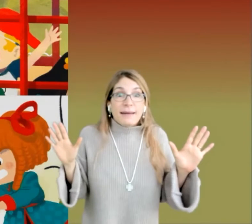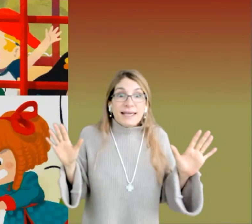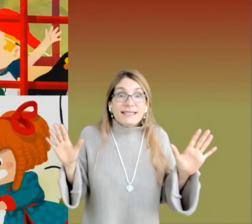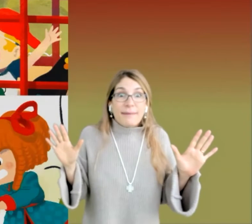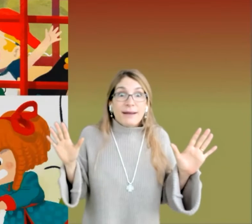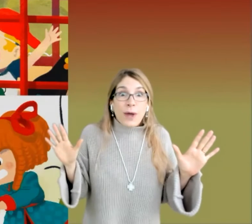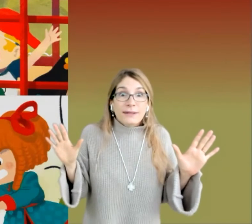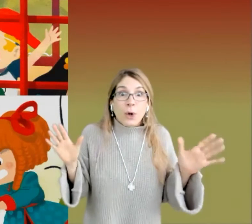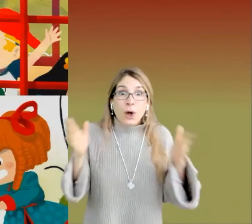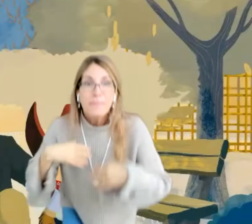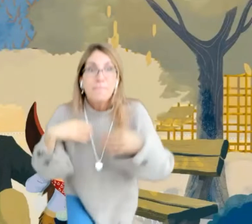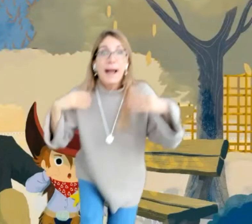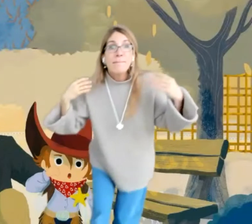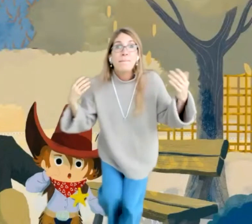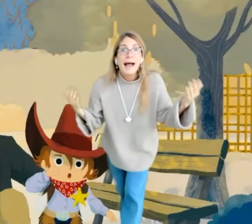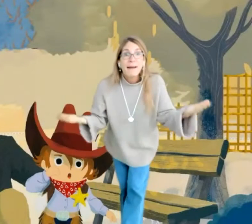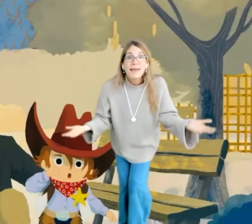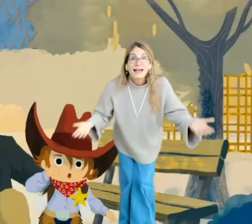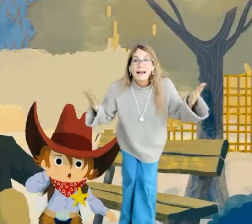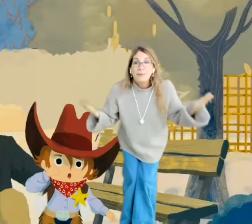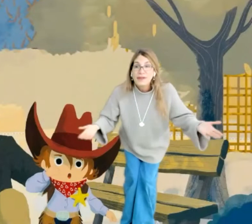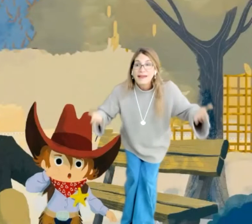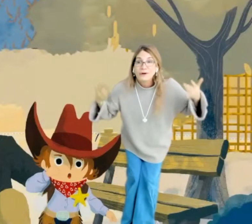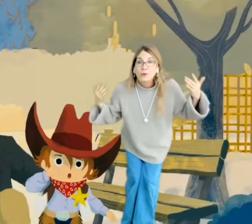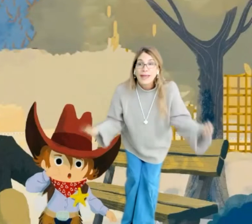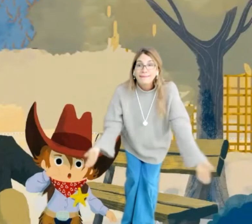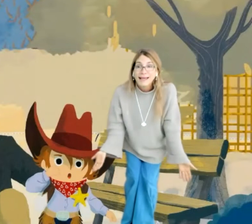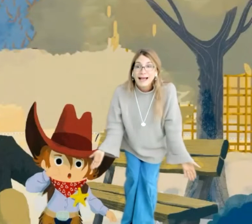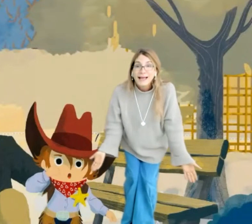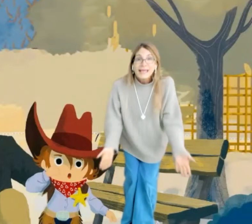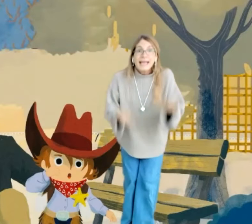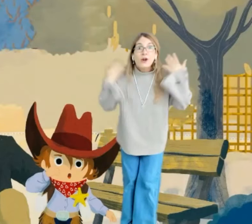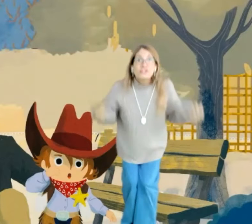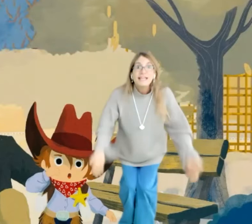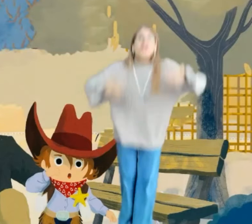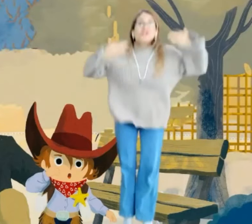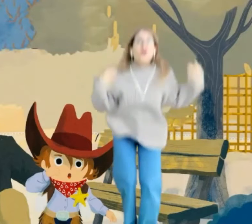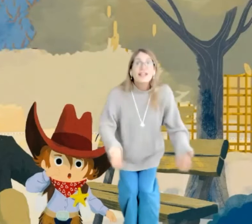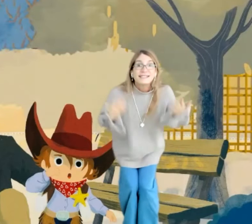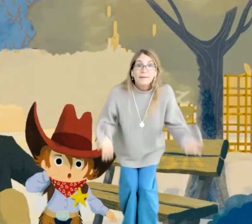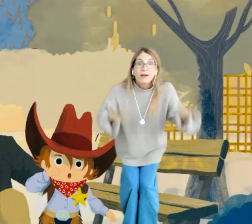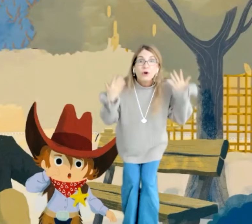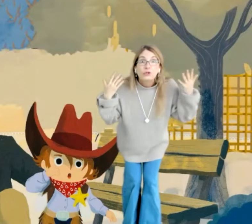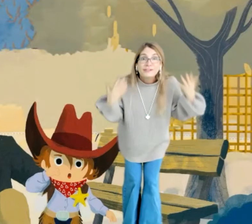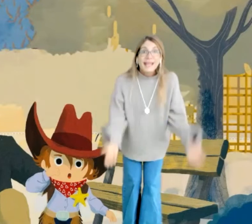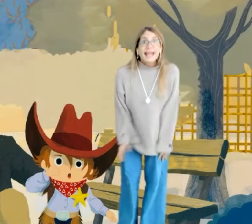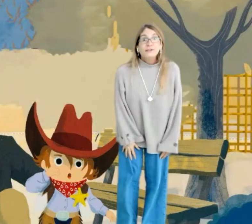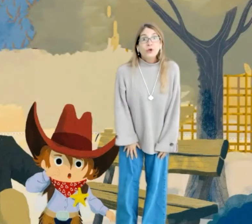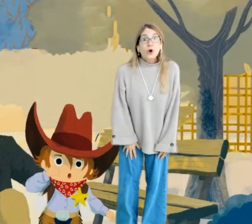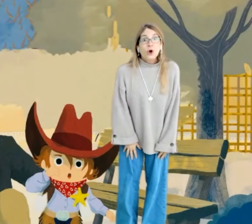también estaba actuando. ¡Papá! Me acabo de dar cuenta que los niños no estaban contentos.